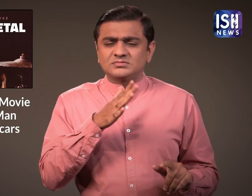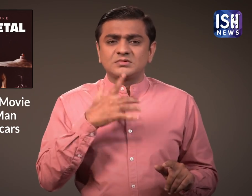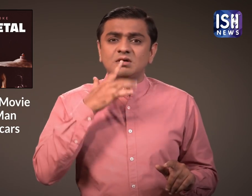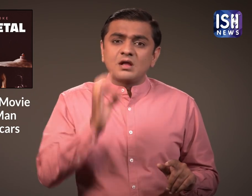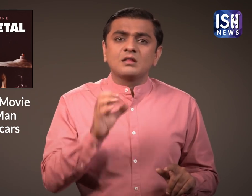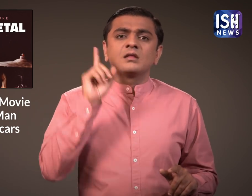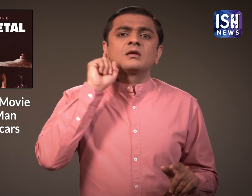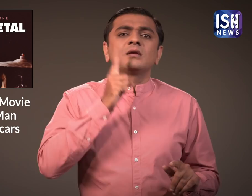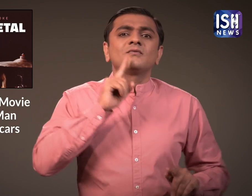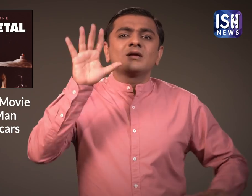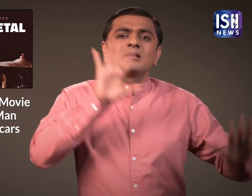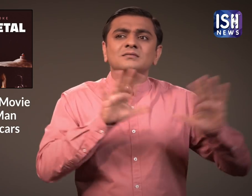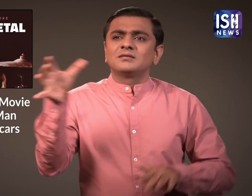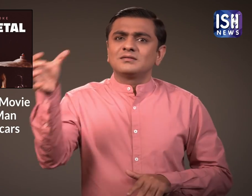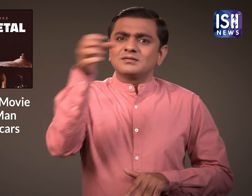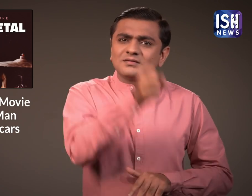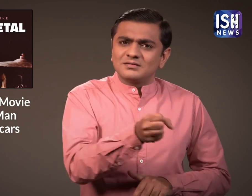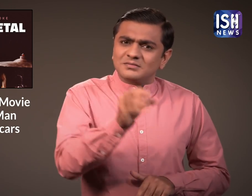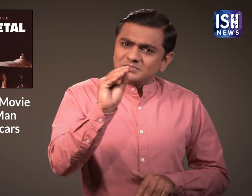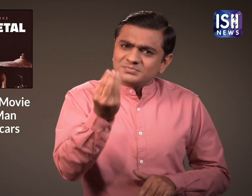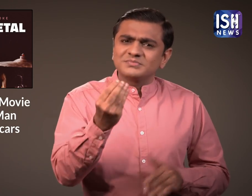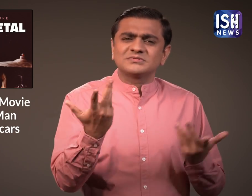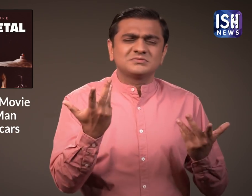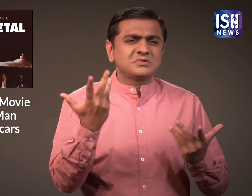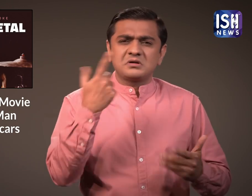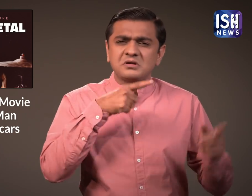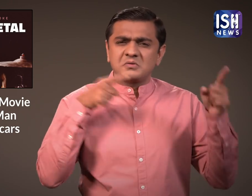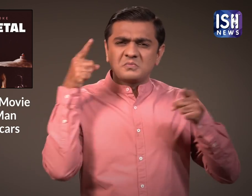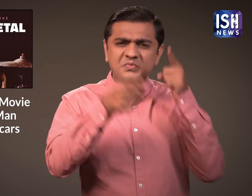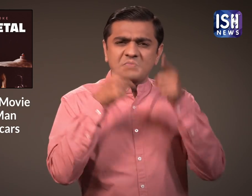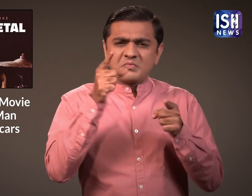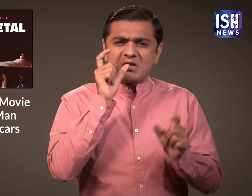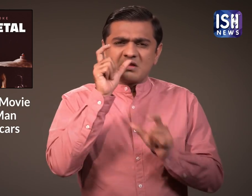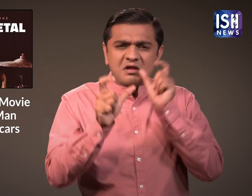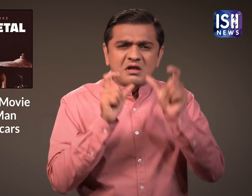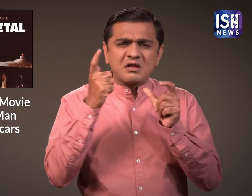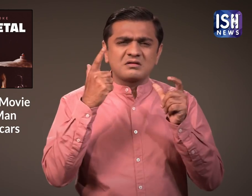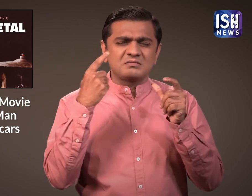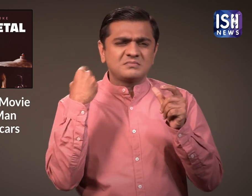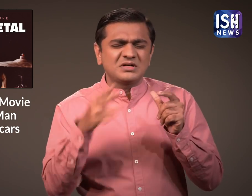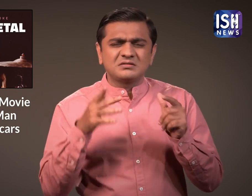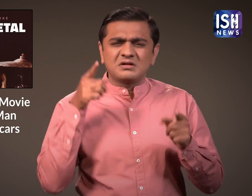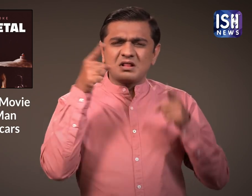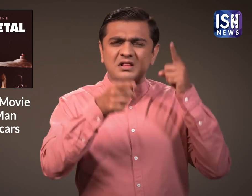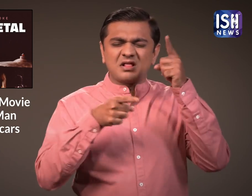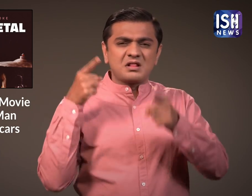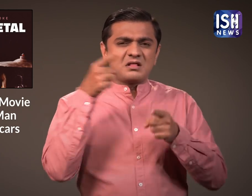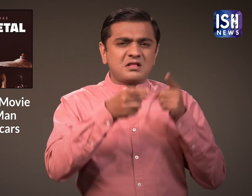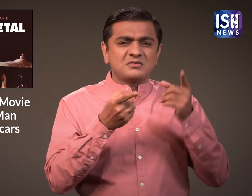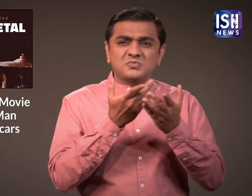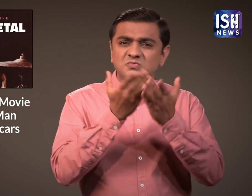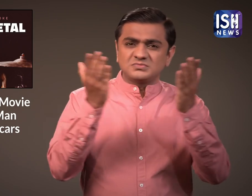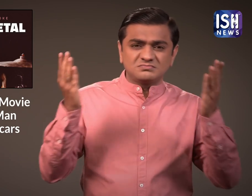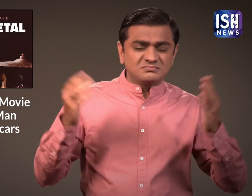एक विबाद शुरू हो गया है जिसमें कई लोगों का कहना है कि कर्णबदिर अभिनेताओं को ही बूमिका के लिए चुना जाना चाहिए।